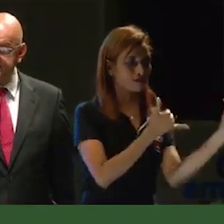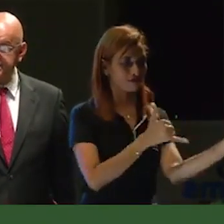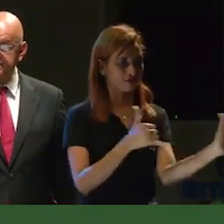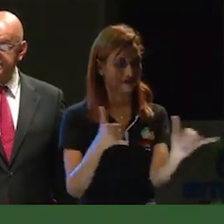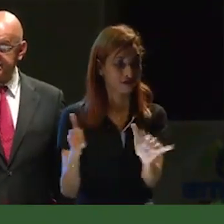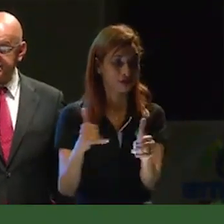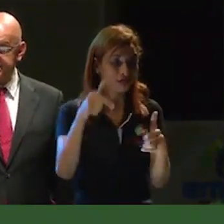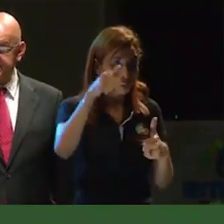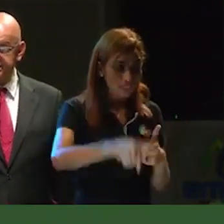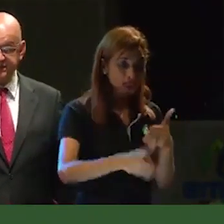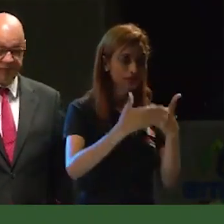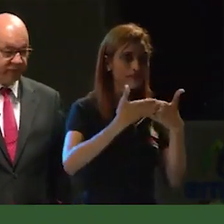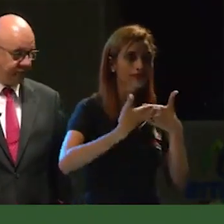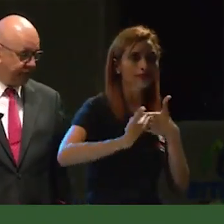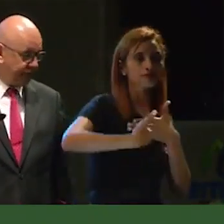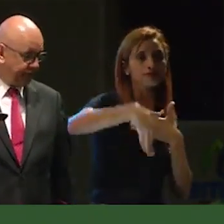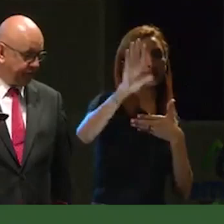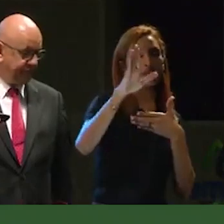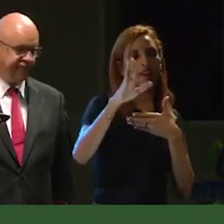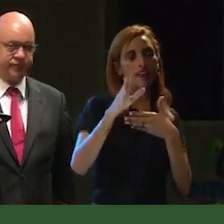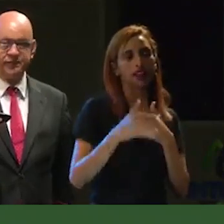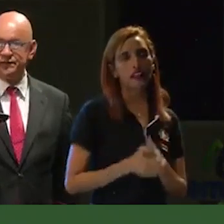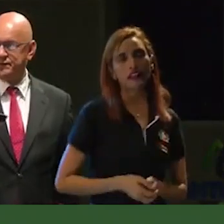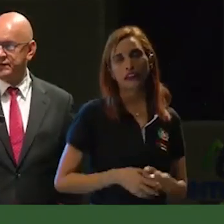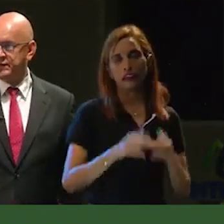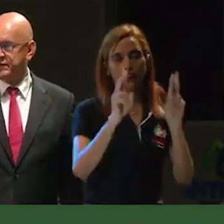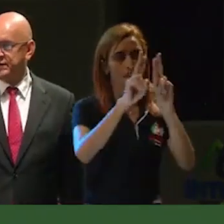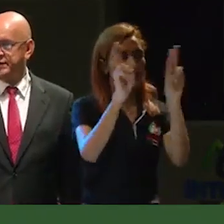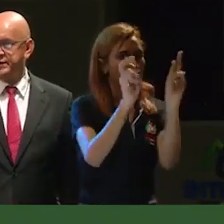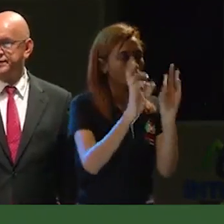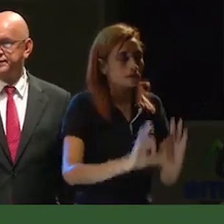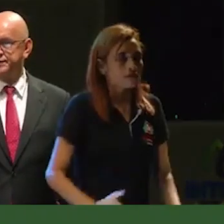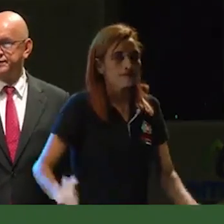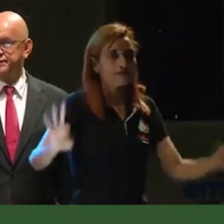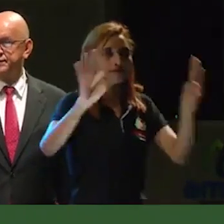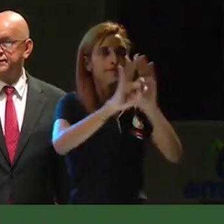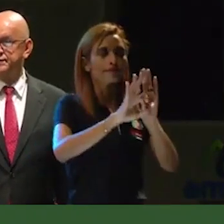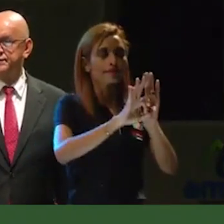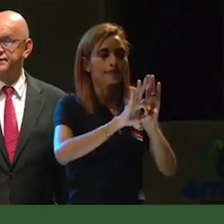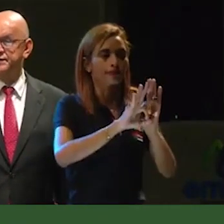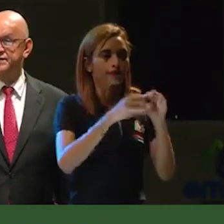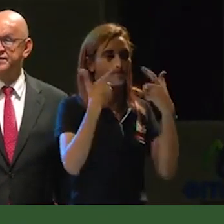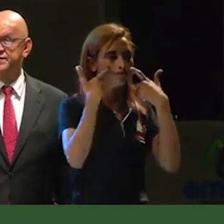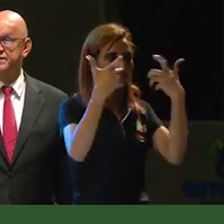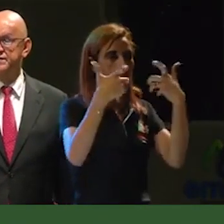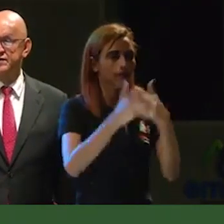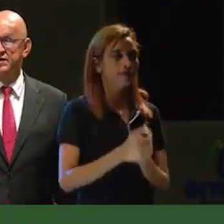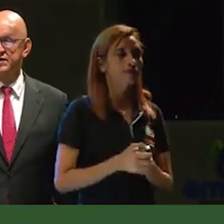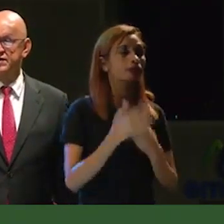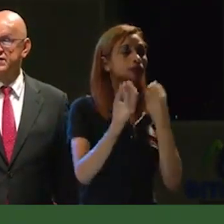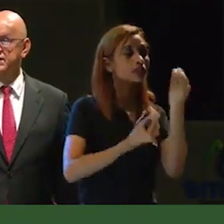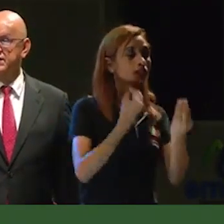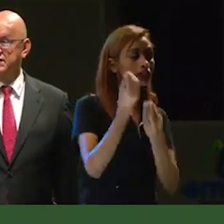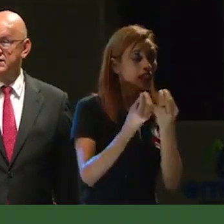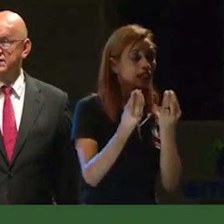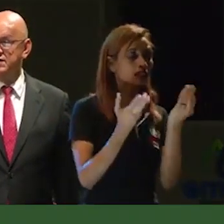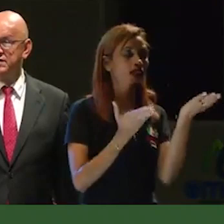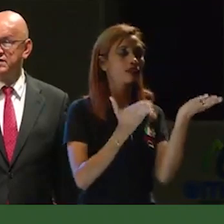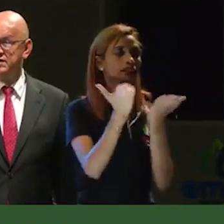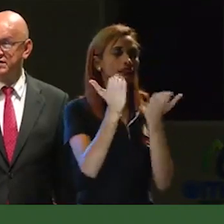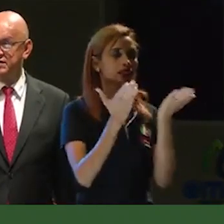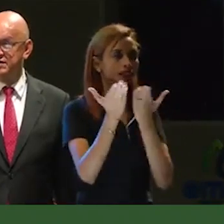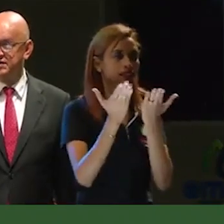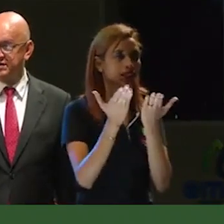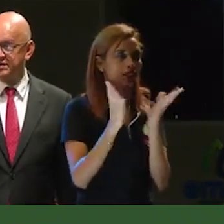adelante viene un tema mucho más fuerte. Y es consolidar la prestación del servicio de una